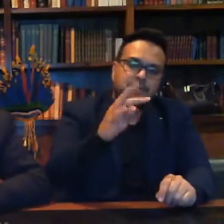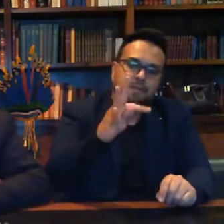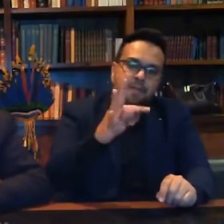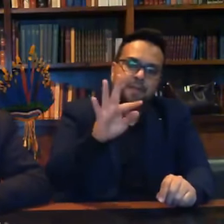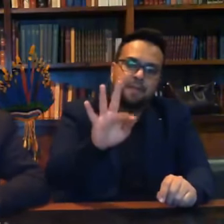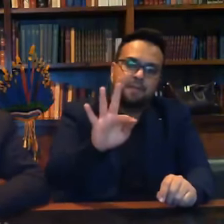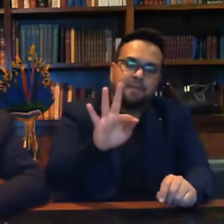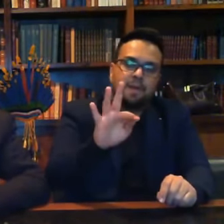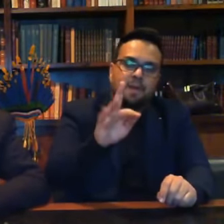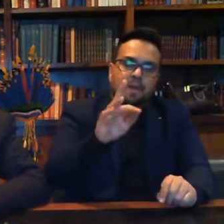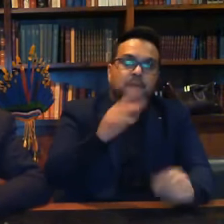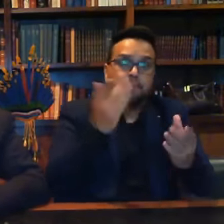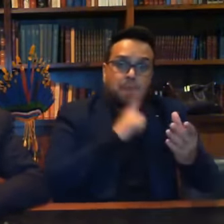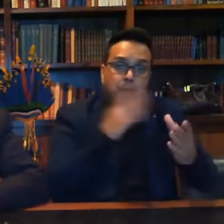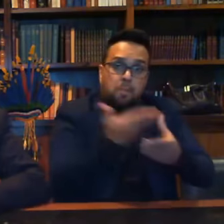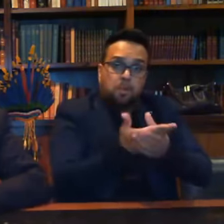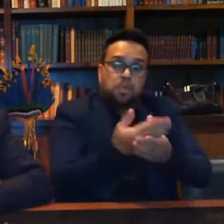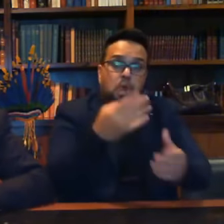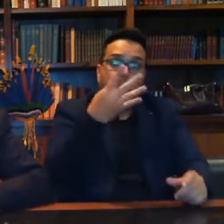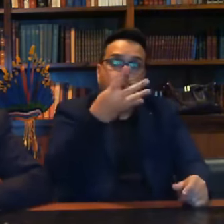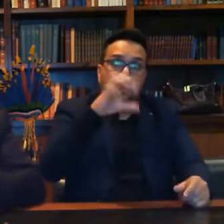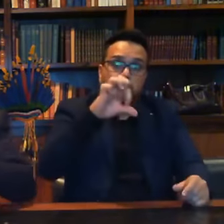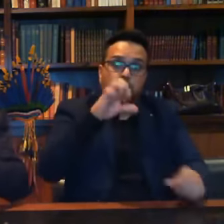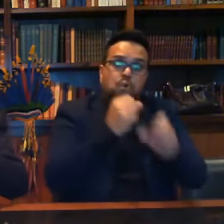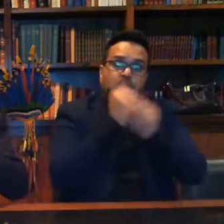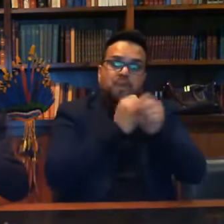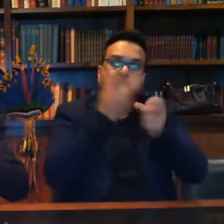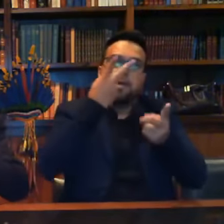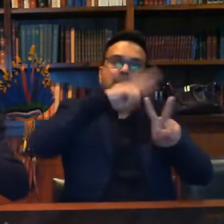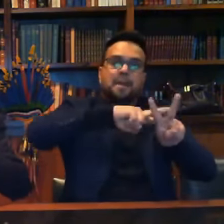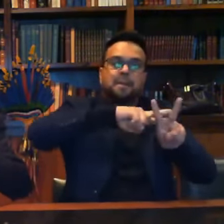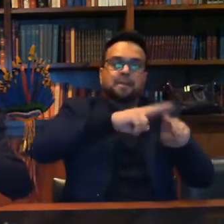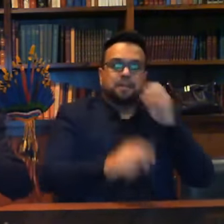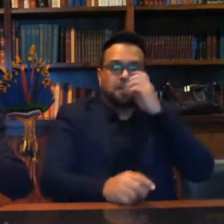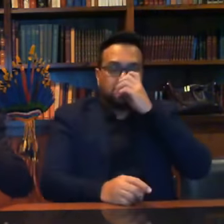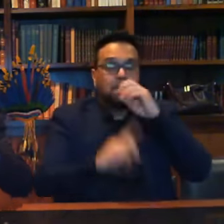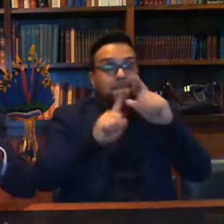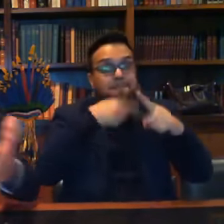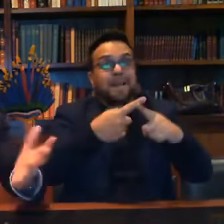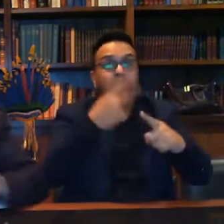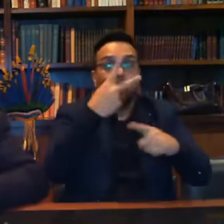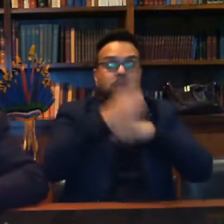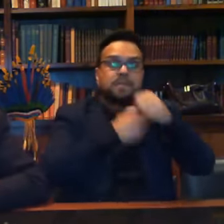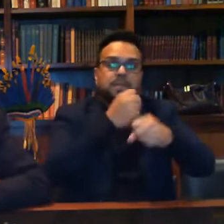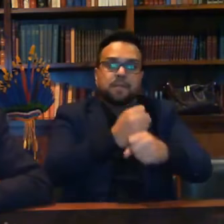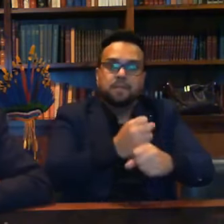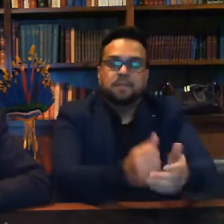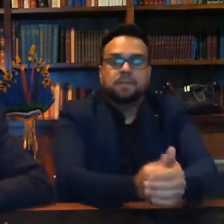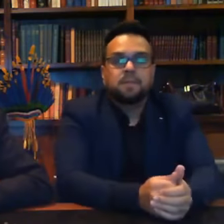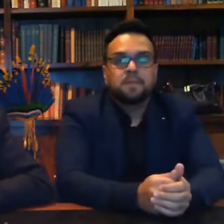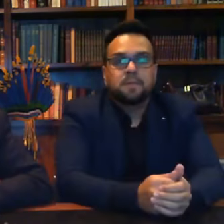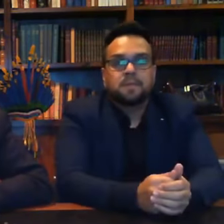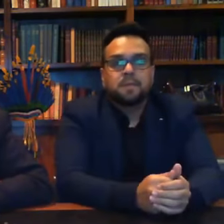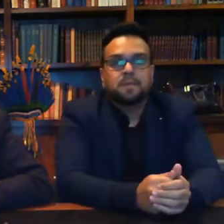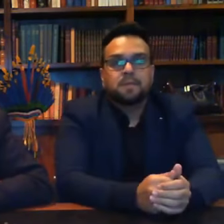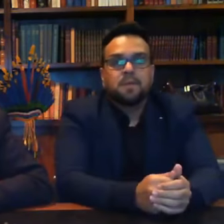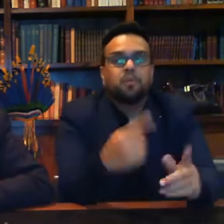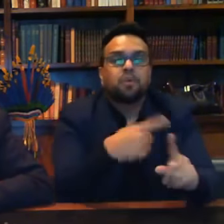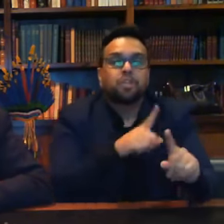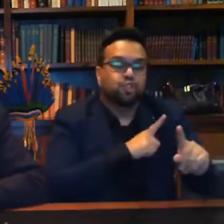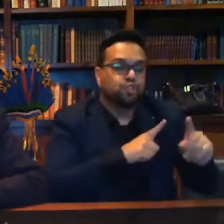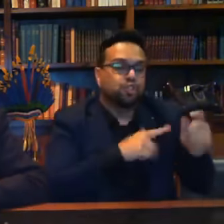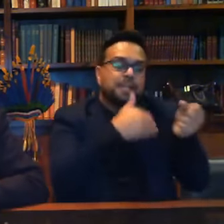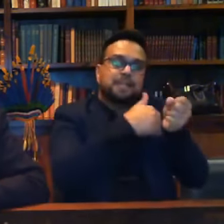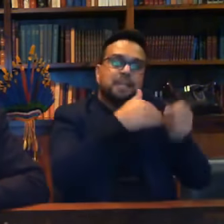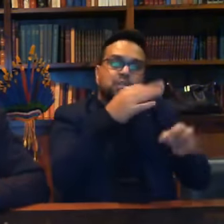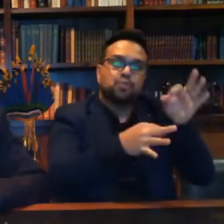mais, dois anos aproximadamente, por ter aí, vazado o inquérito, em seguida de justiça, da